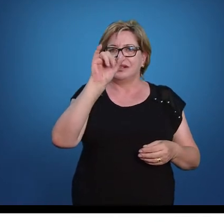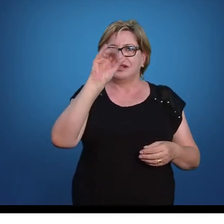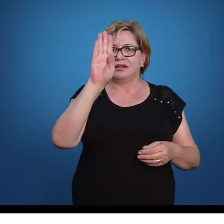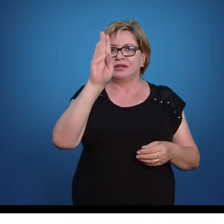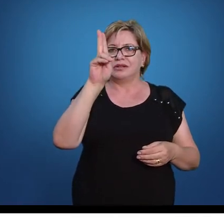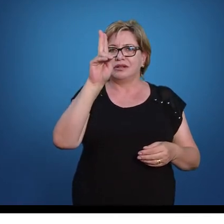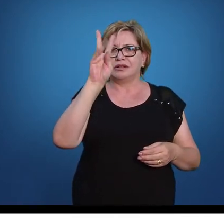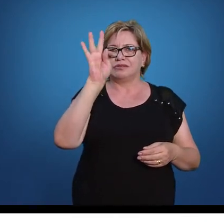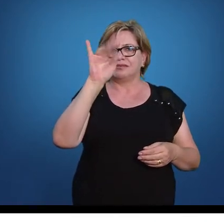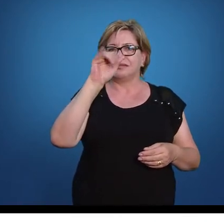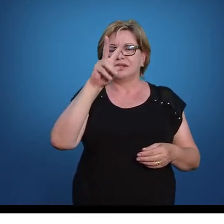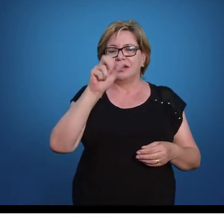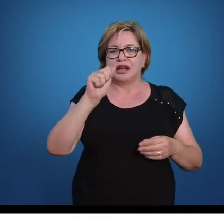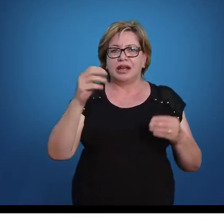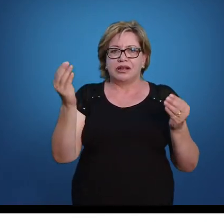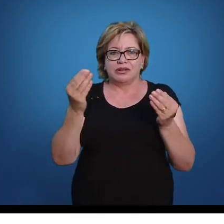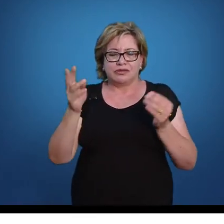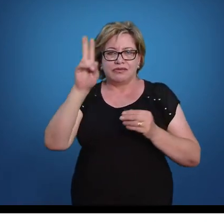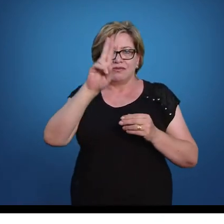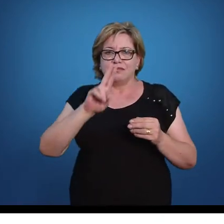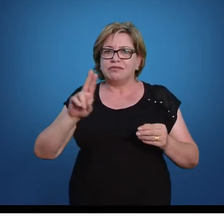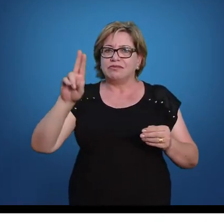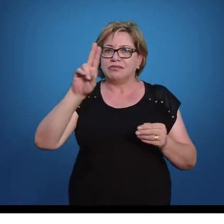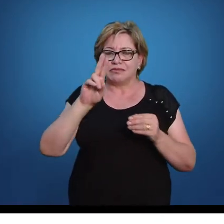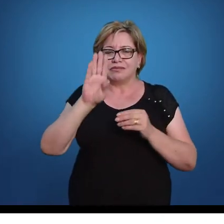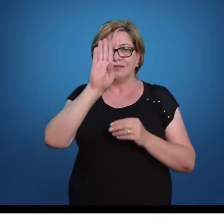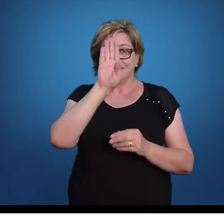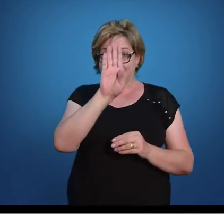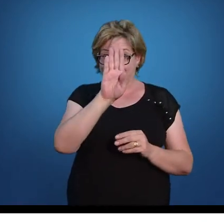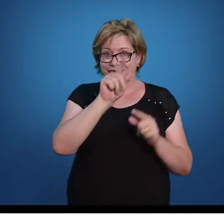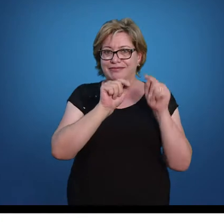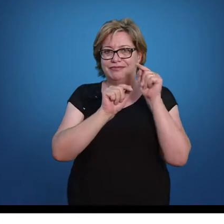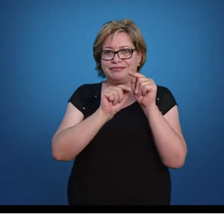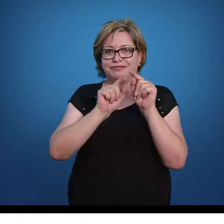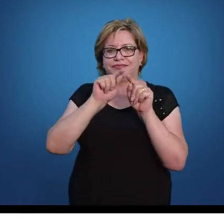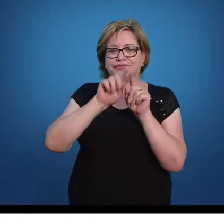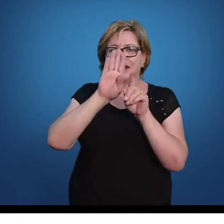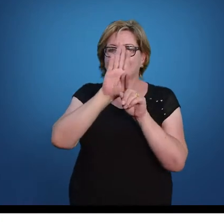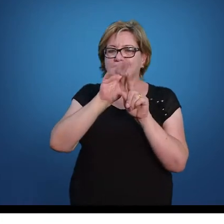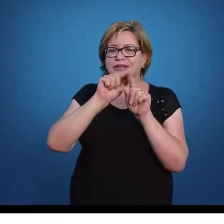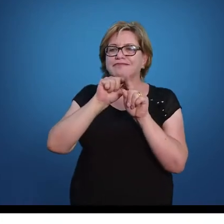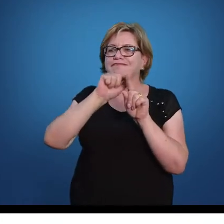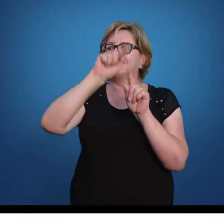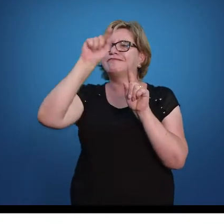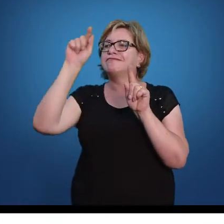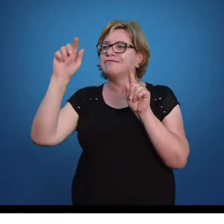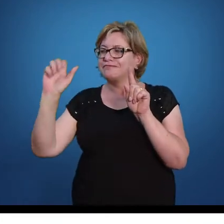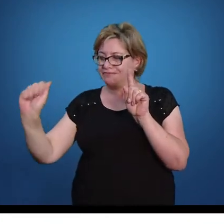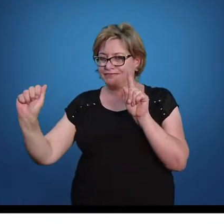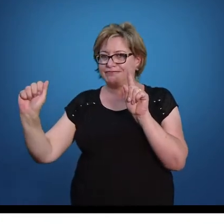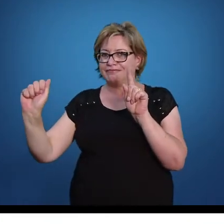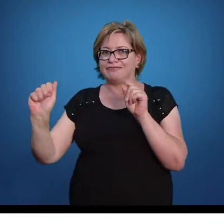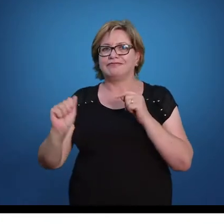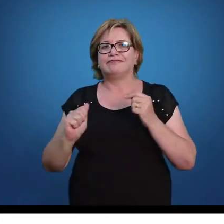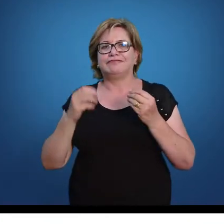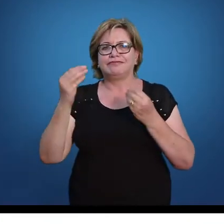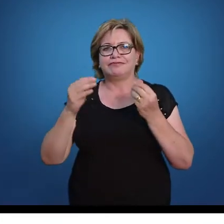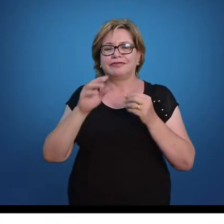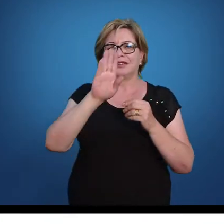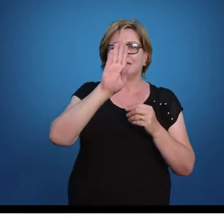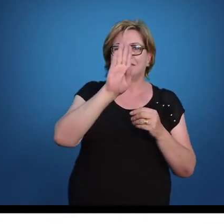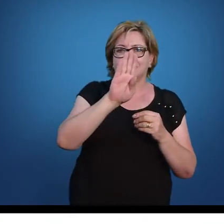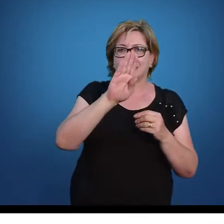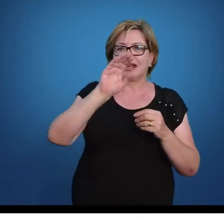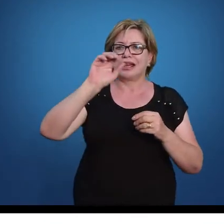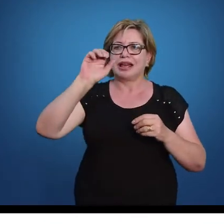mesmo procedimento, só que eu vou utilizar o b agora. Então eu vou multiplicar b vezes a. B vezes